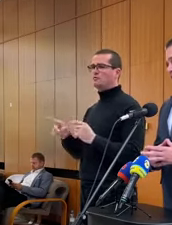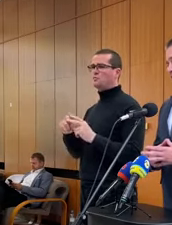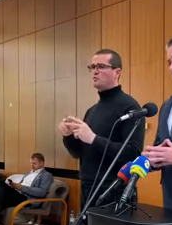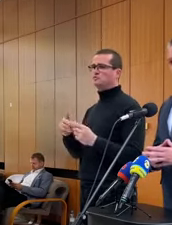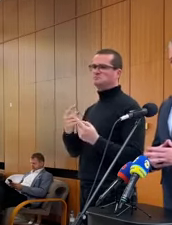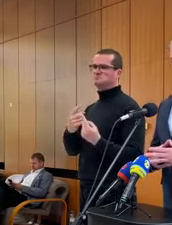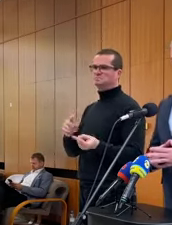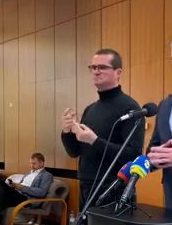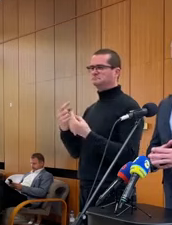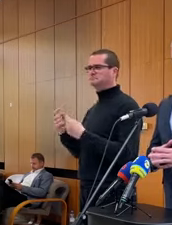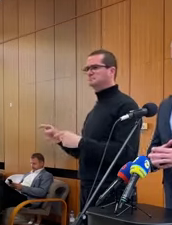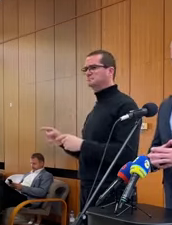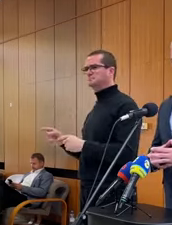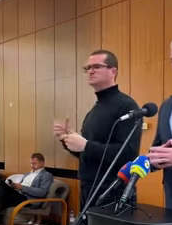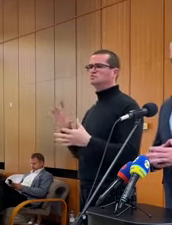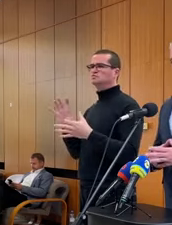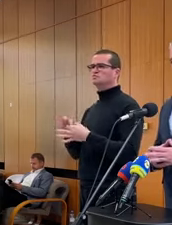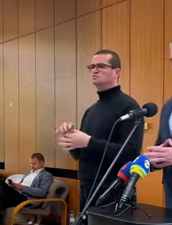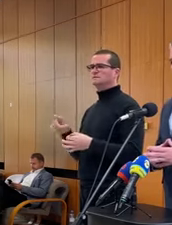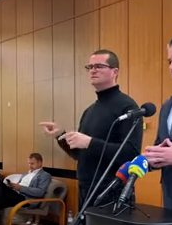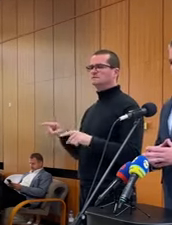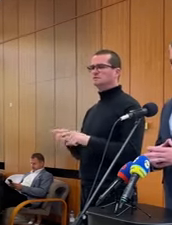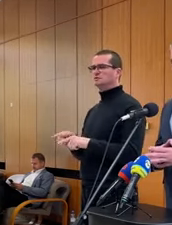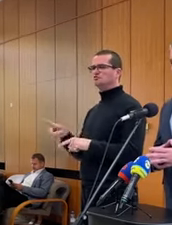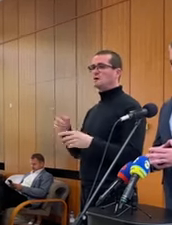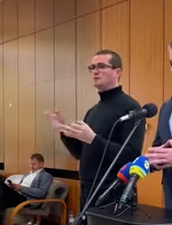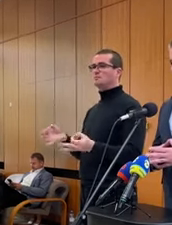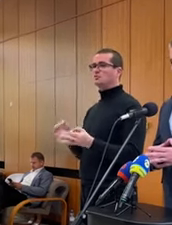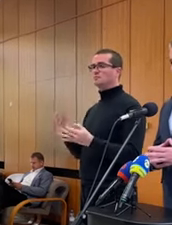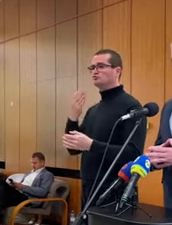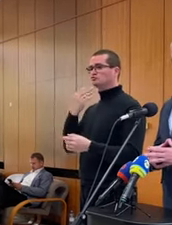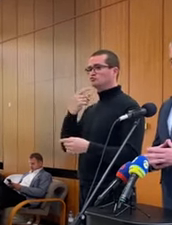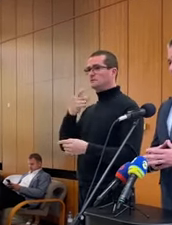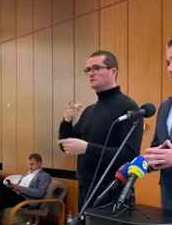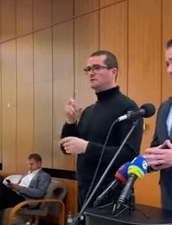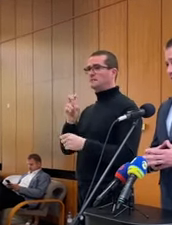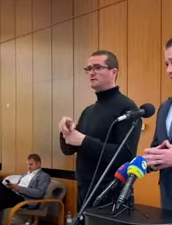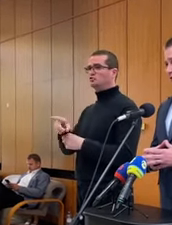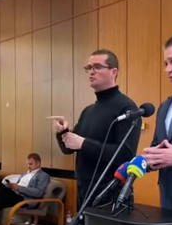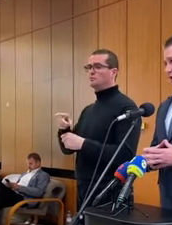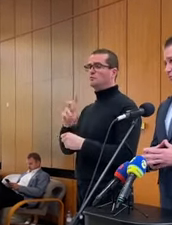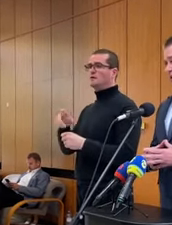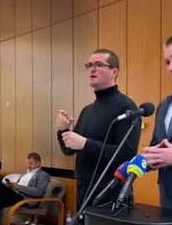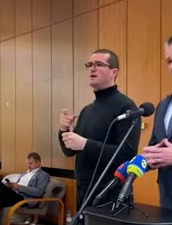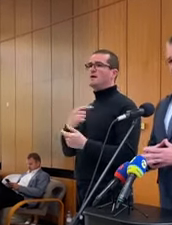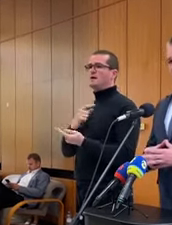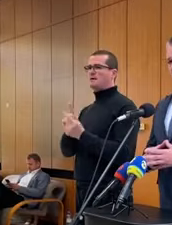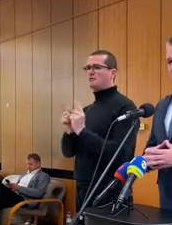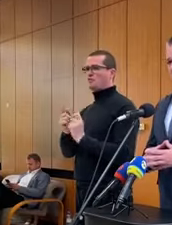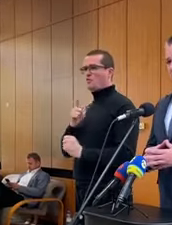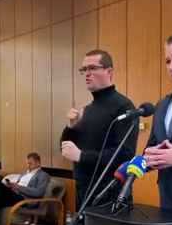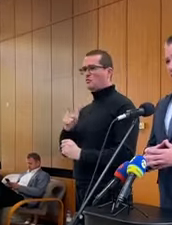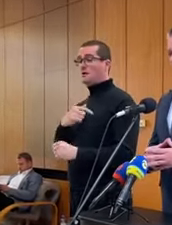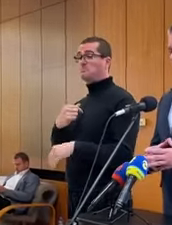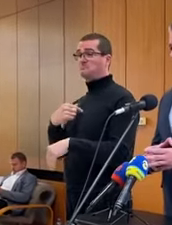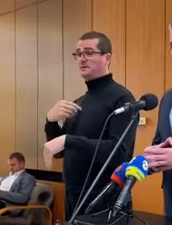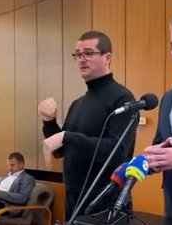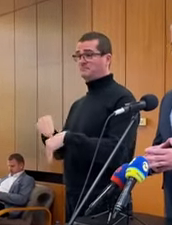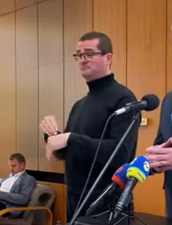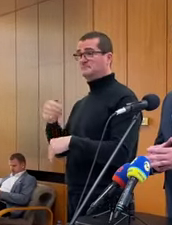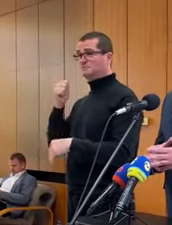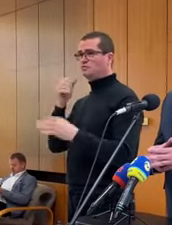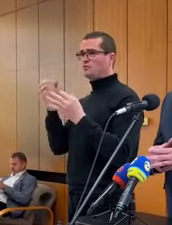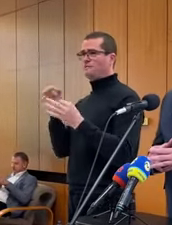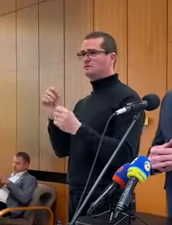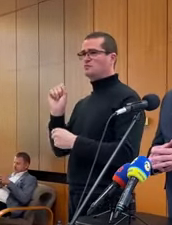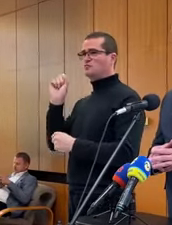môže líšiť. Je to súvisiacie aj s tým, akým spôsobom česká strana prístupuje k rádmystným dohodám. My sme upozornili aj včera